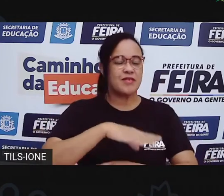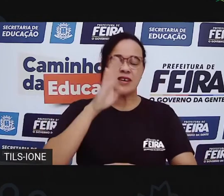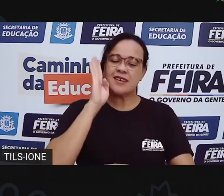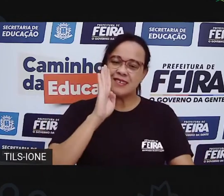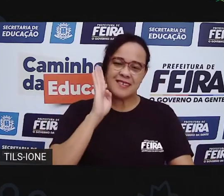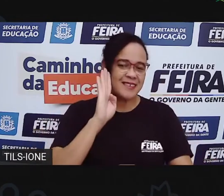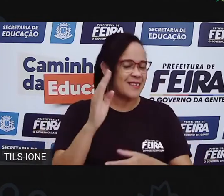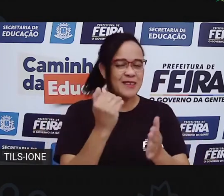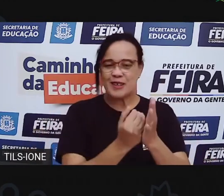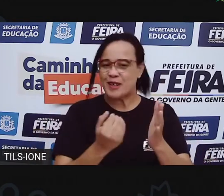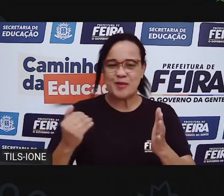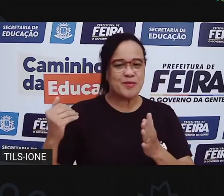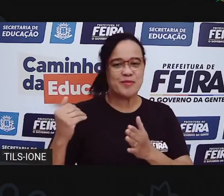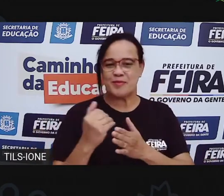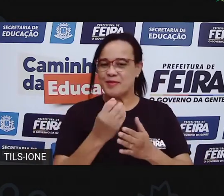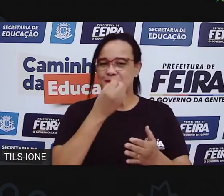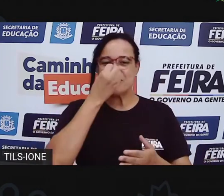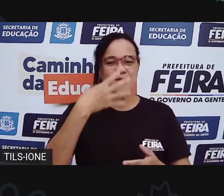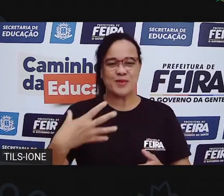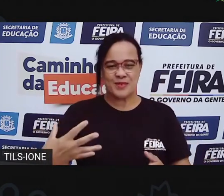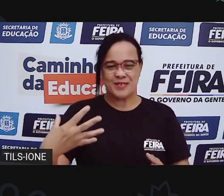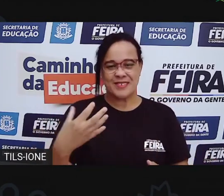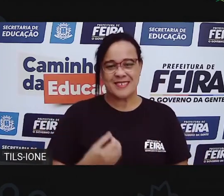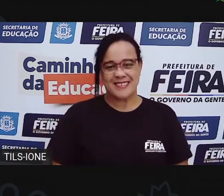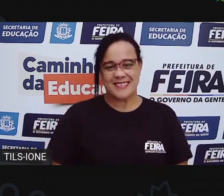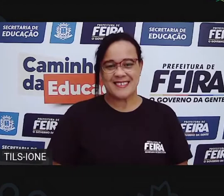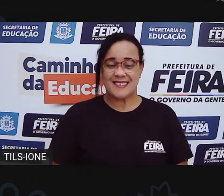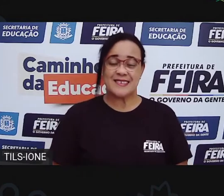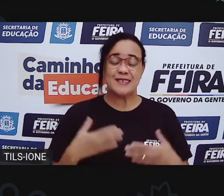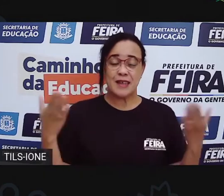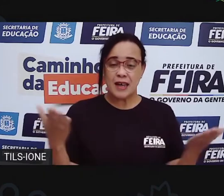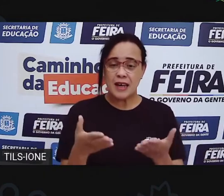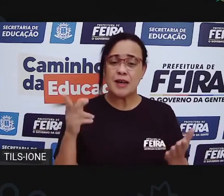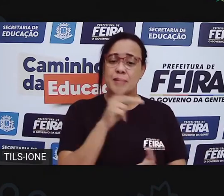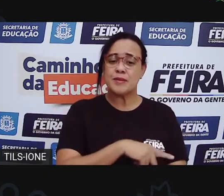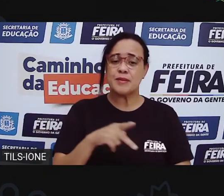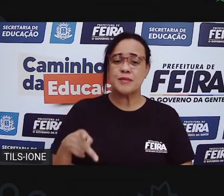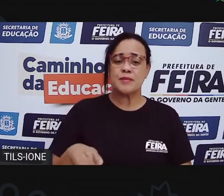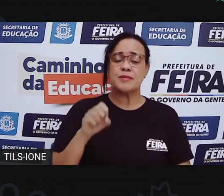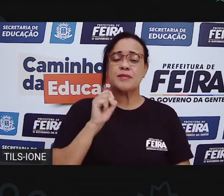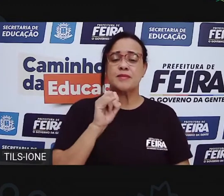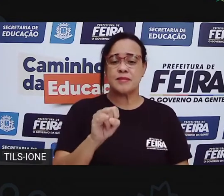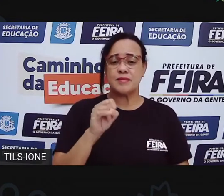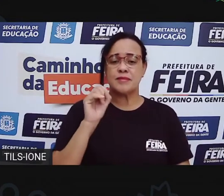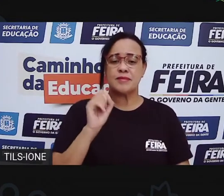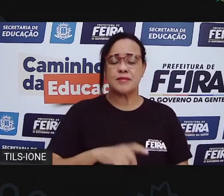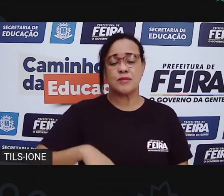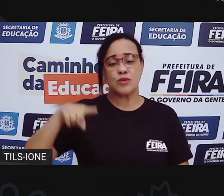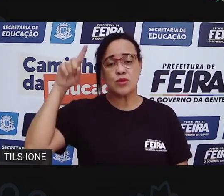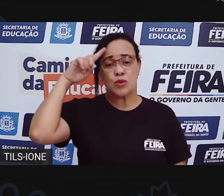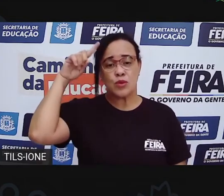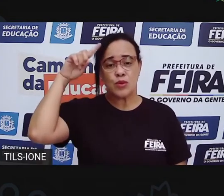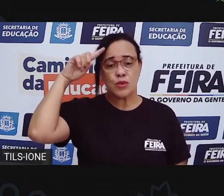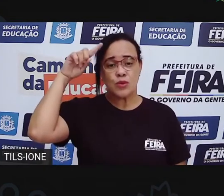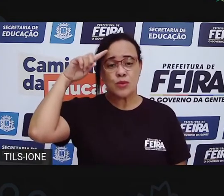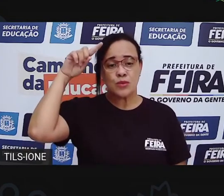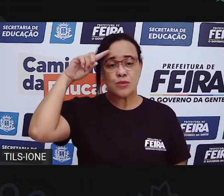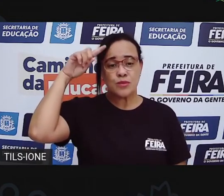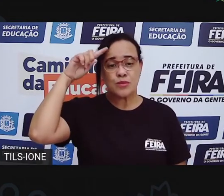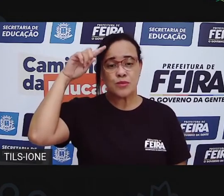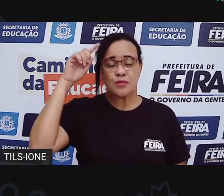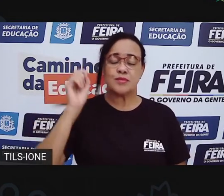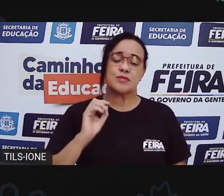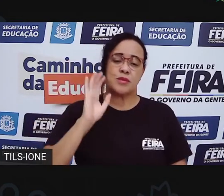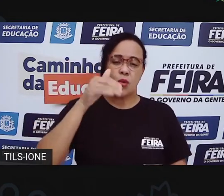legal ainda, muito mais divertido. Agora, Prossi, você sabe que outro dia eu estava com muita, muita